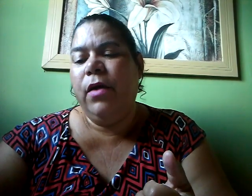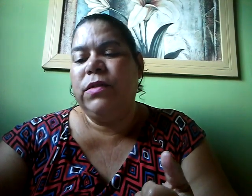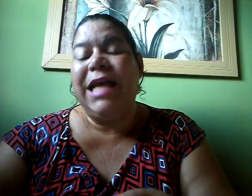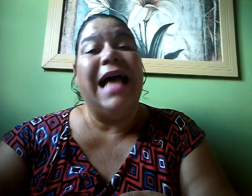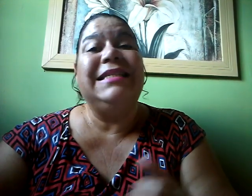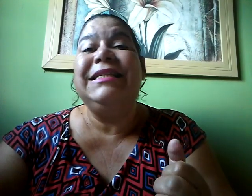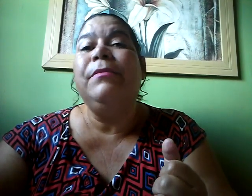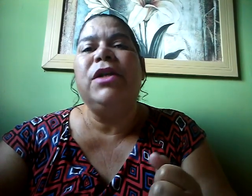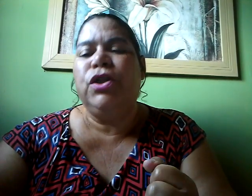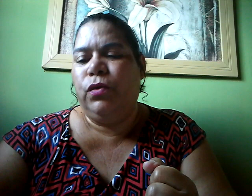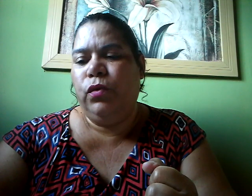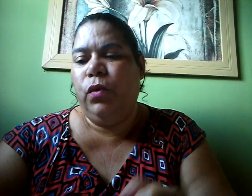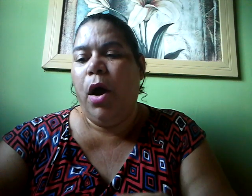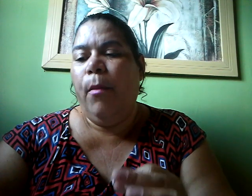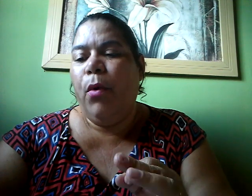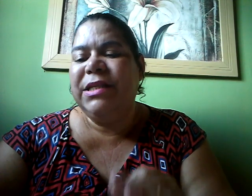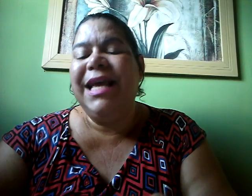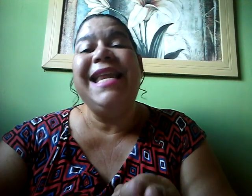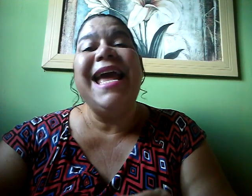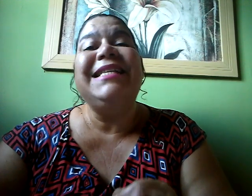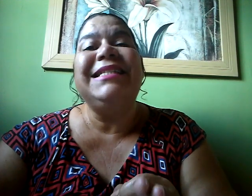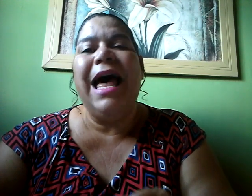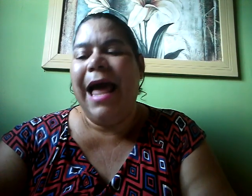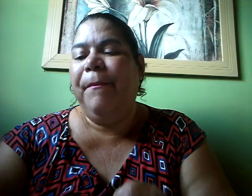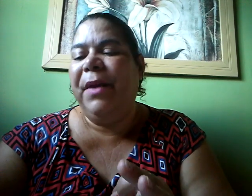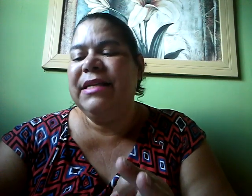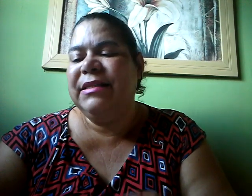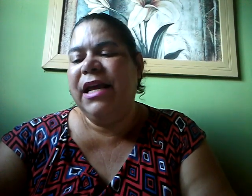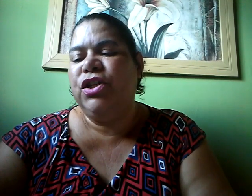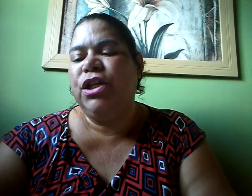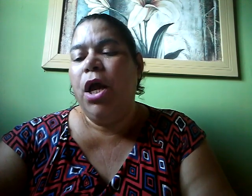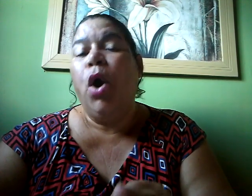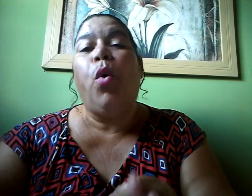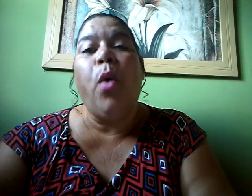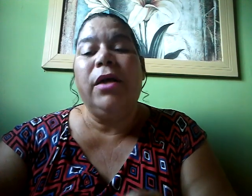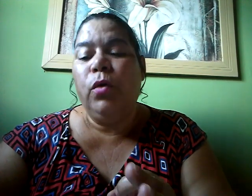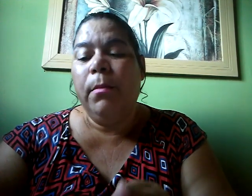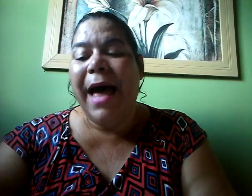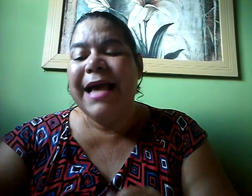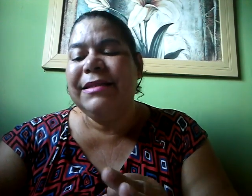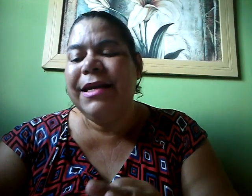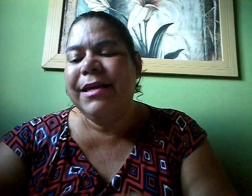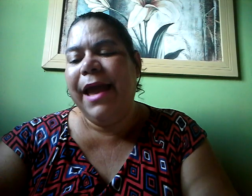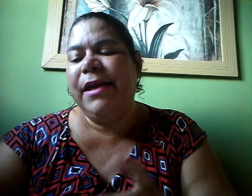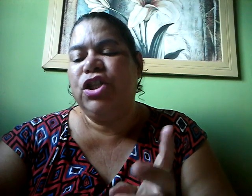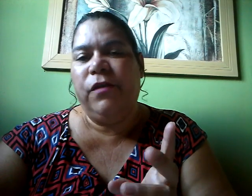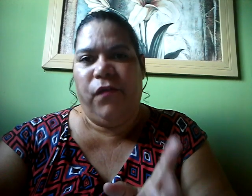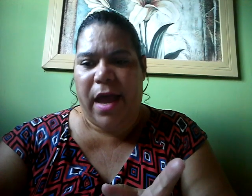Deus Acima de tudo Pois ele estará presente Ele Quando mais ninguém estiver